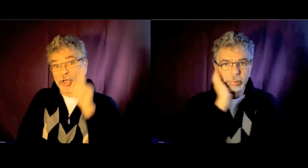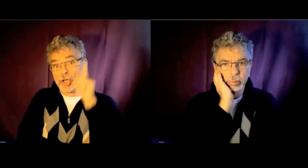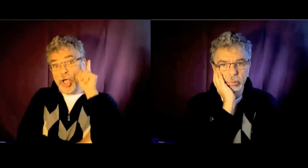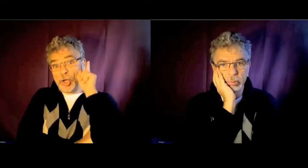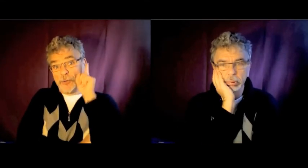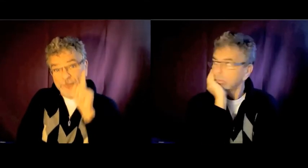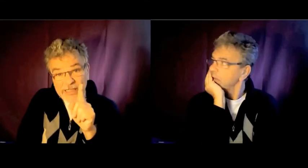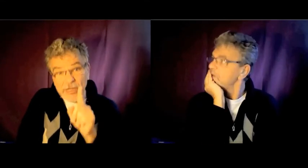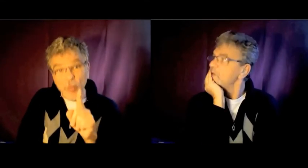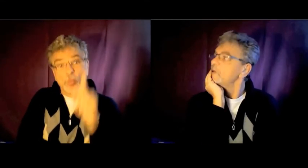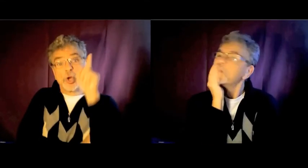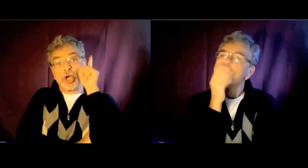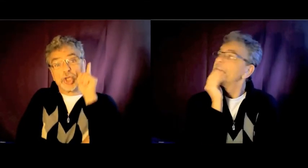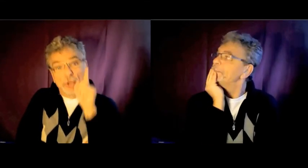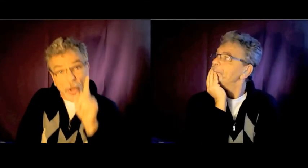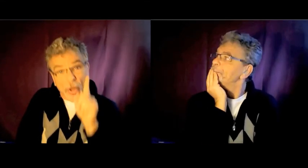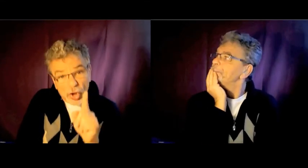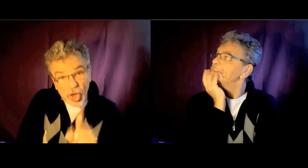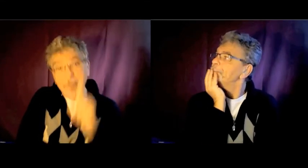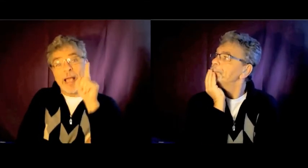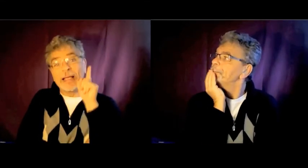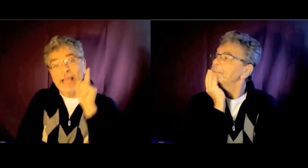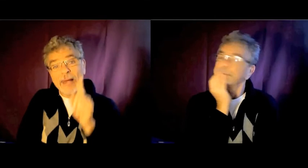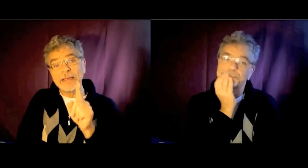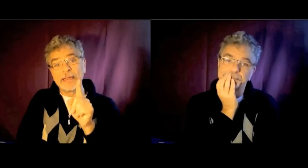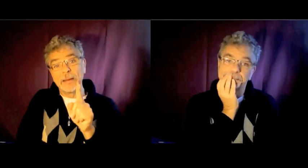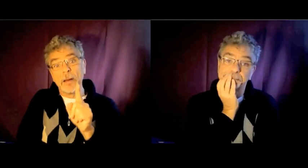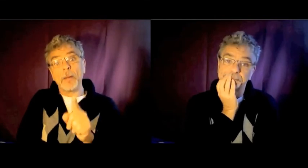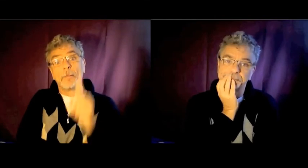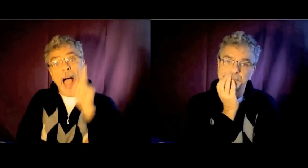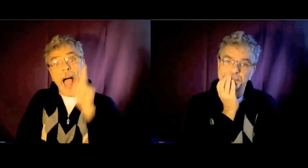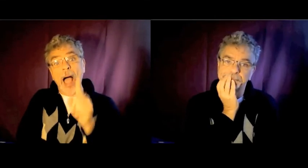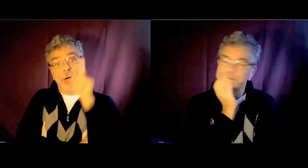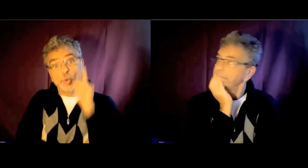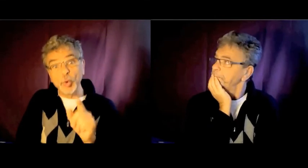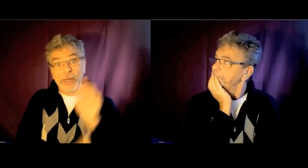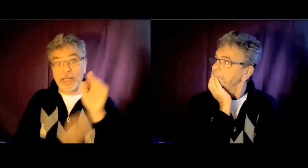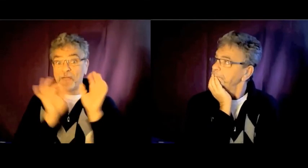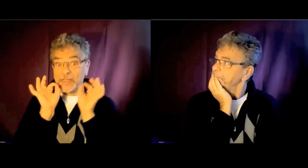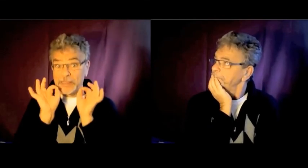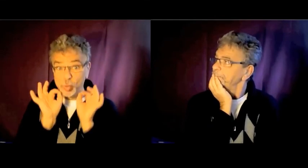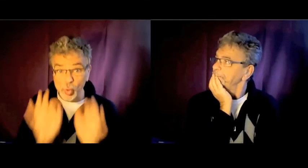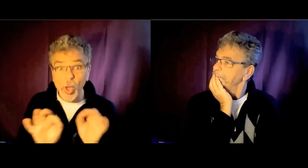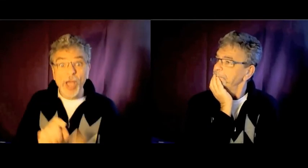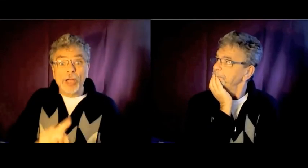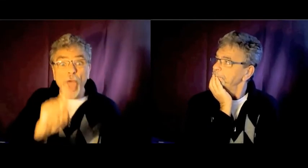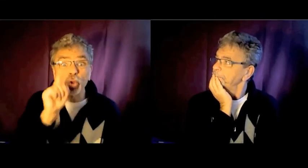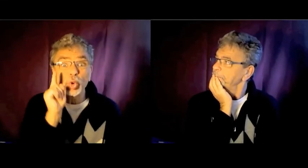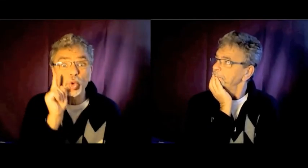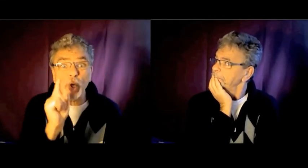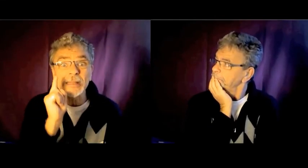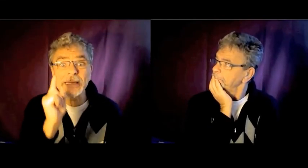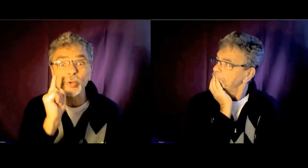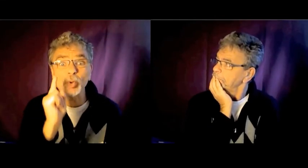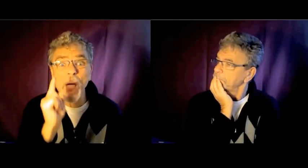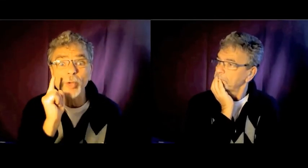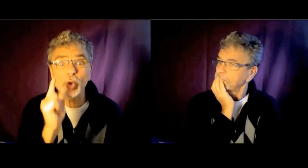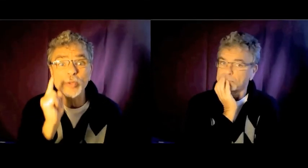de fiction jamais réalisé par, sur et avec des sourds, dans toute l'histoire du